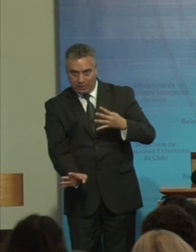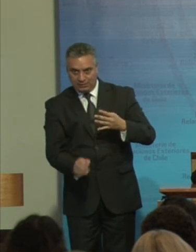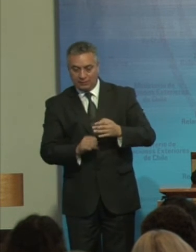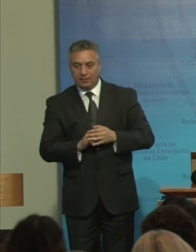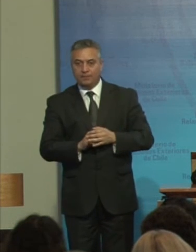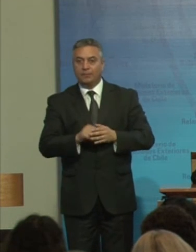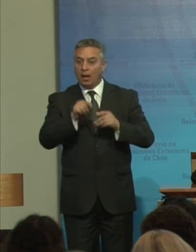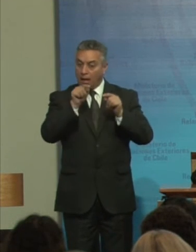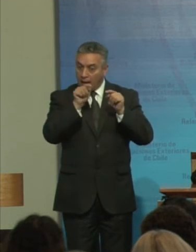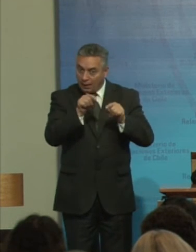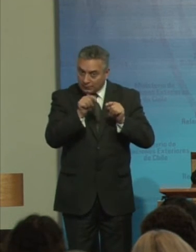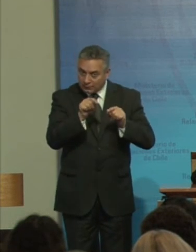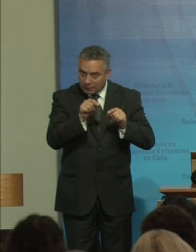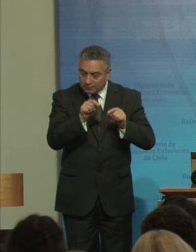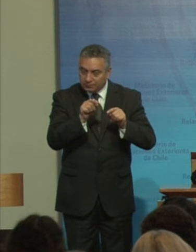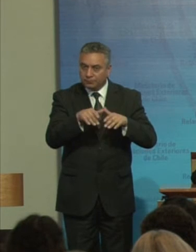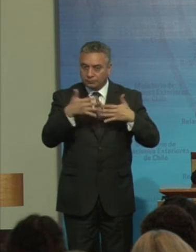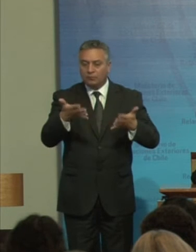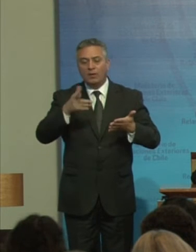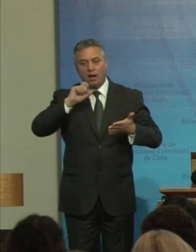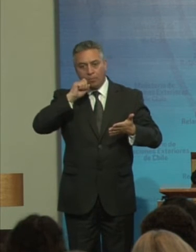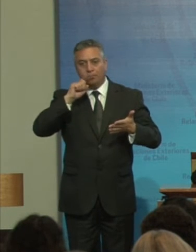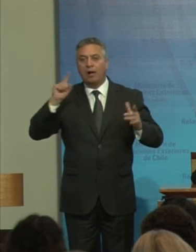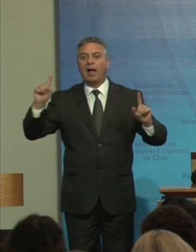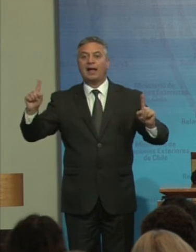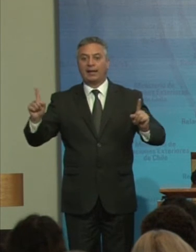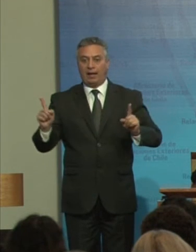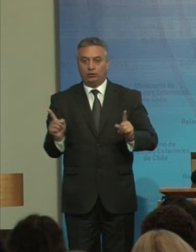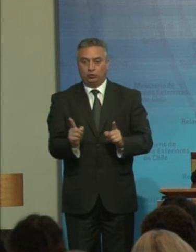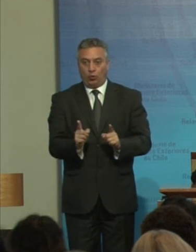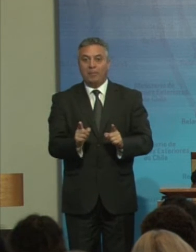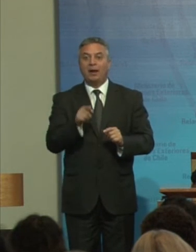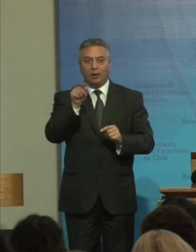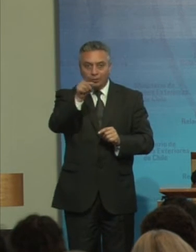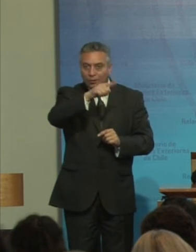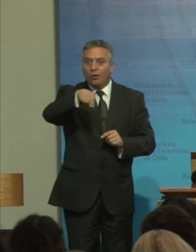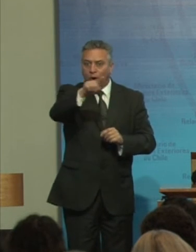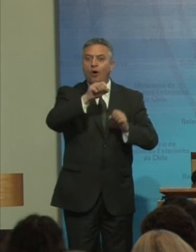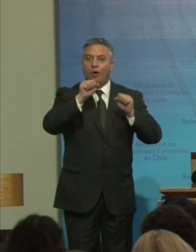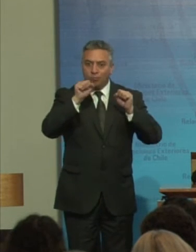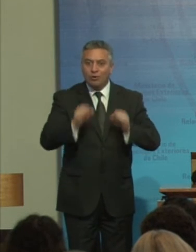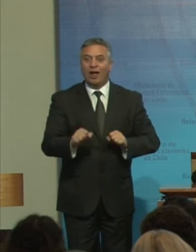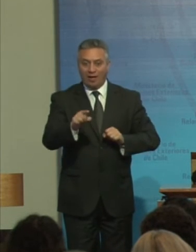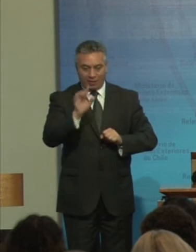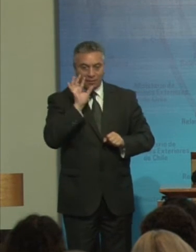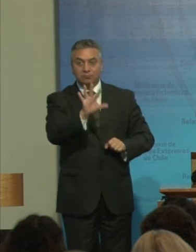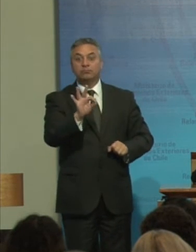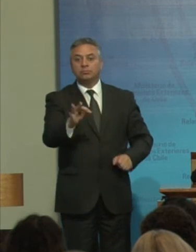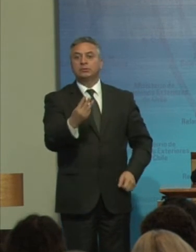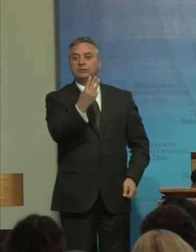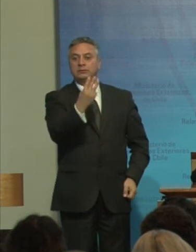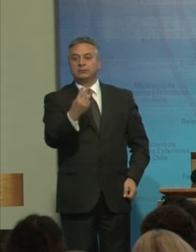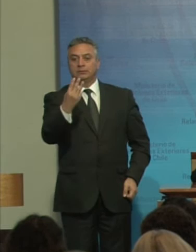Estas son Más o menos Un resumen Con respecto A lo que ustedes Pueden encontrar En www